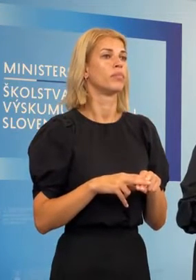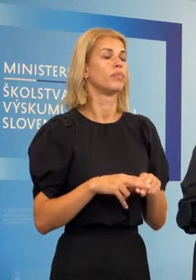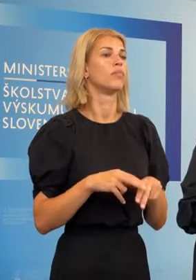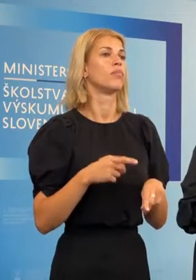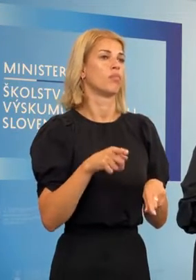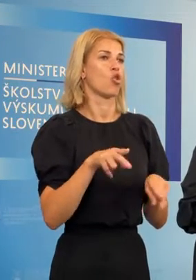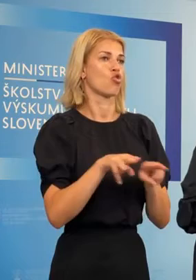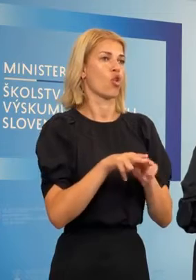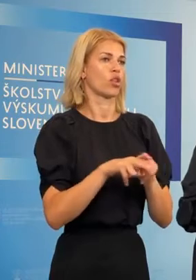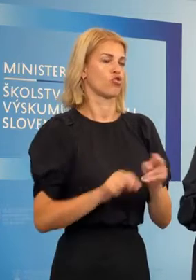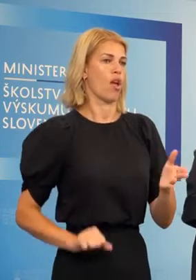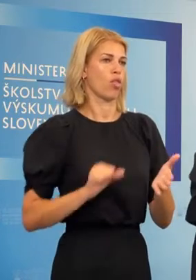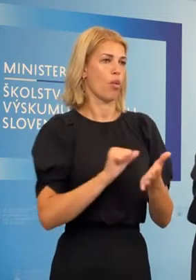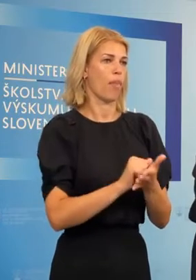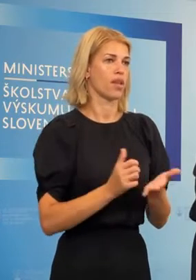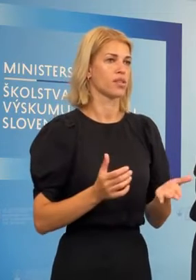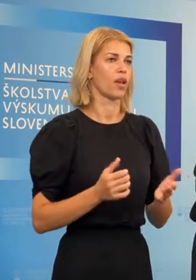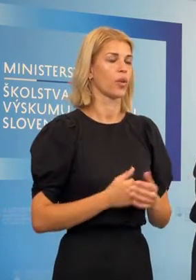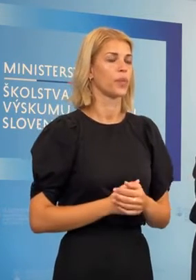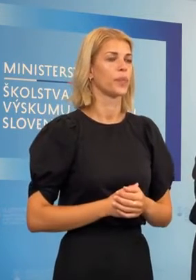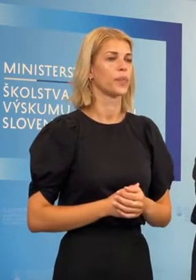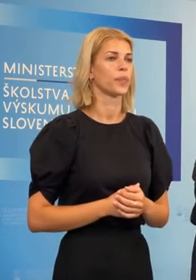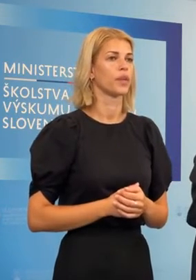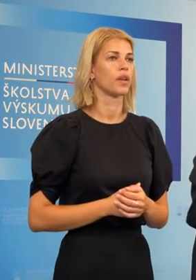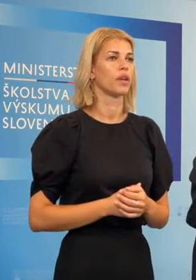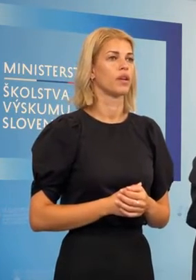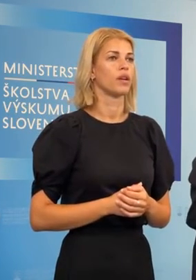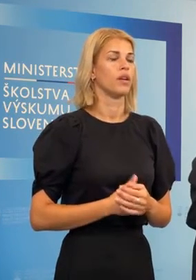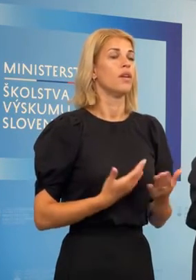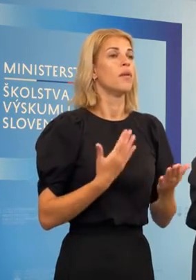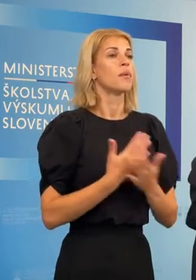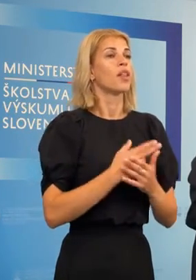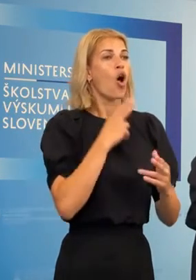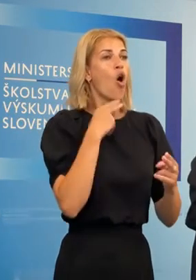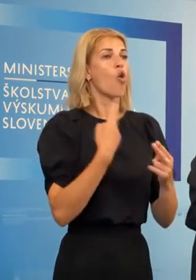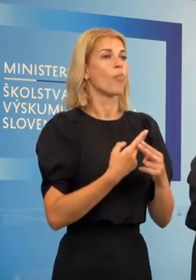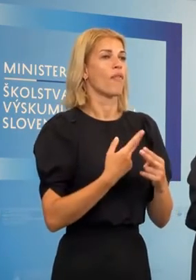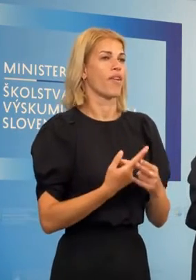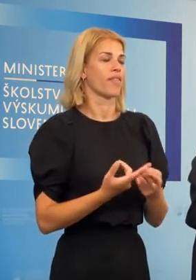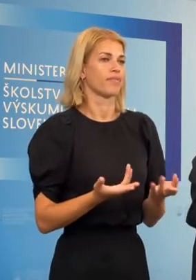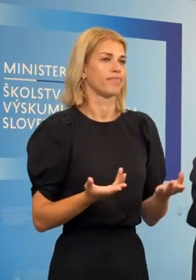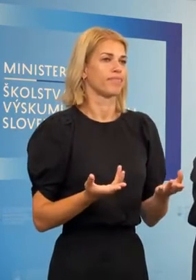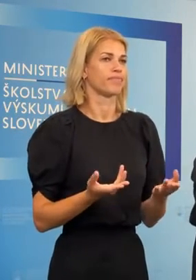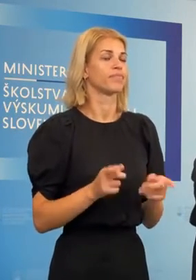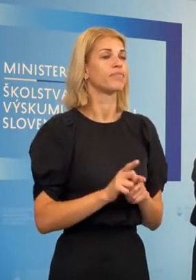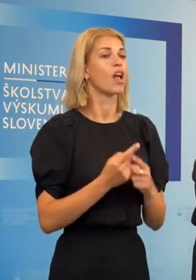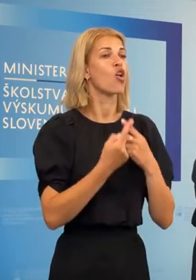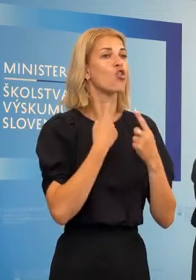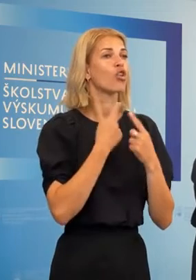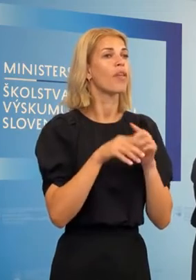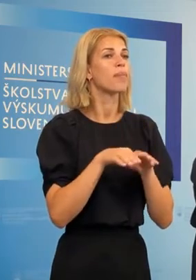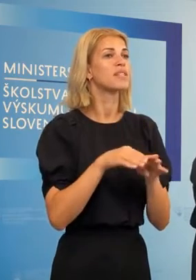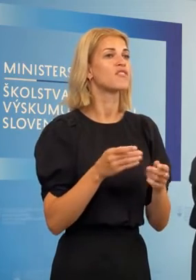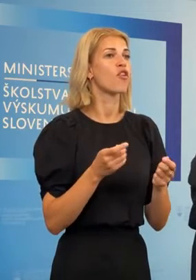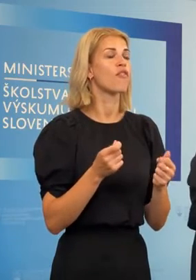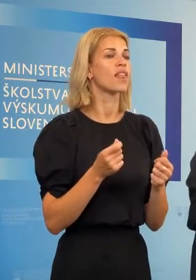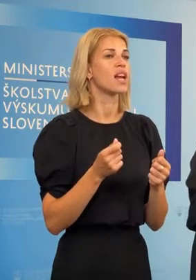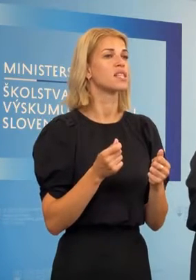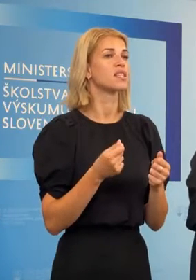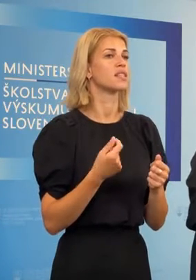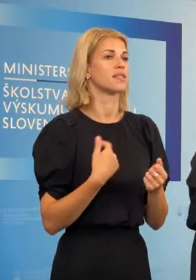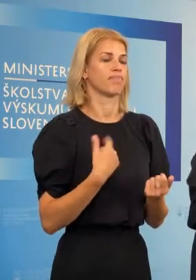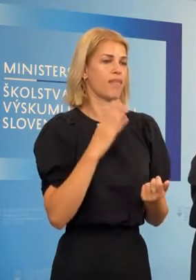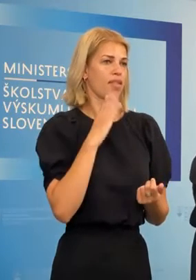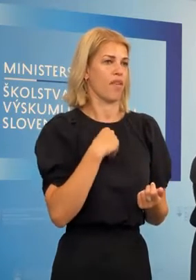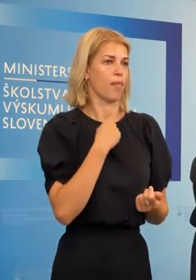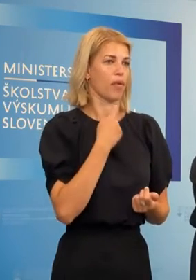doplácajú rodičia. Tak tam je tá odpoveď veľmi podobná, že tie rokovania s ministerstvom financí vám